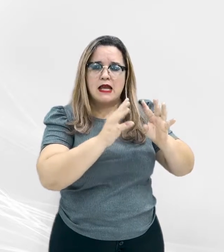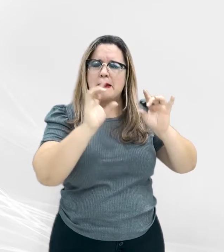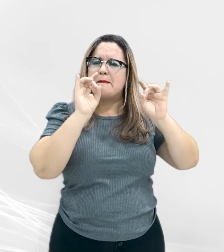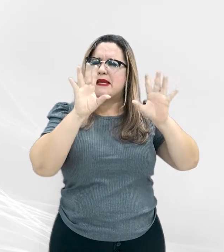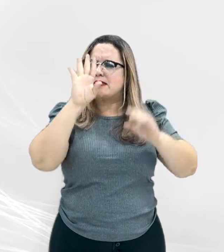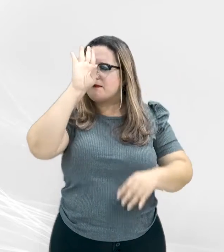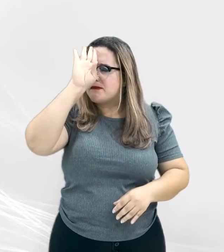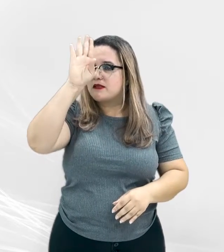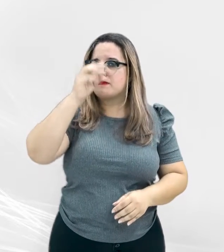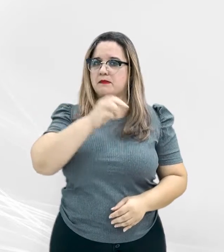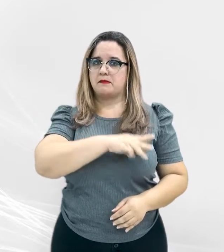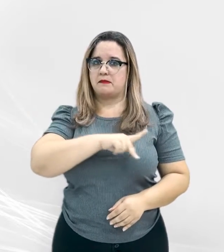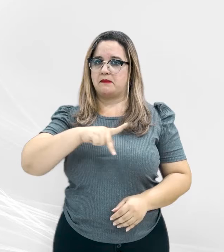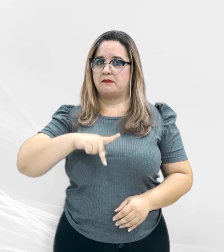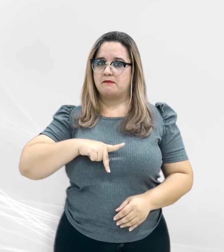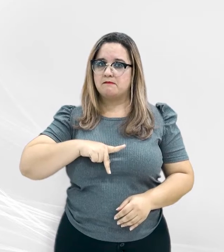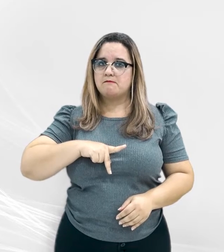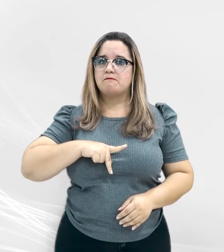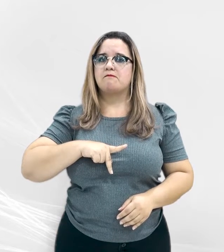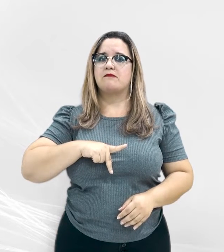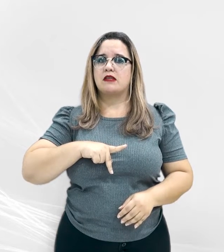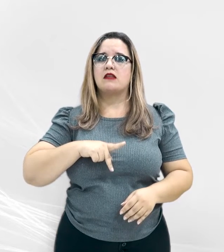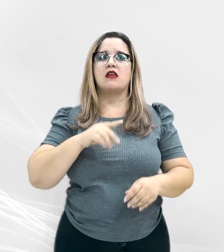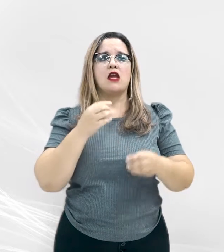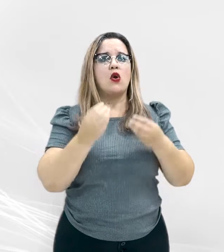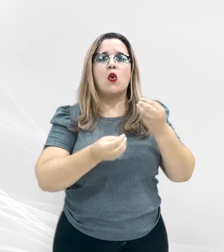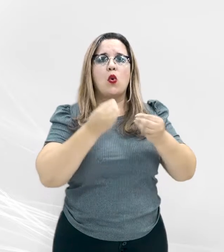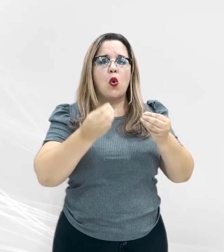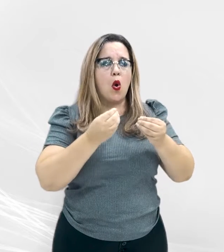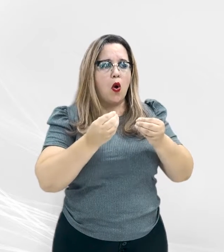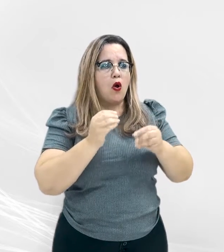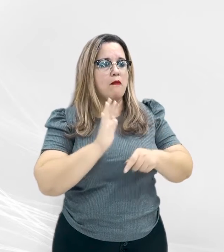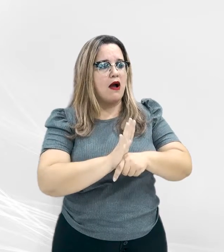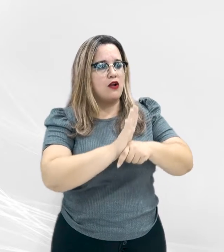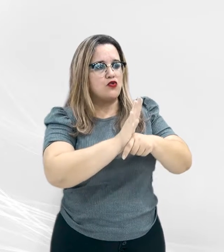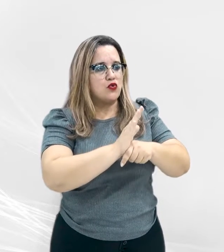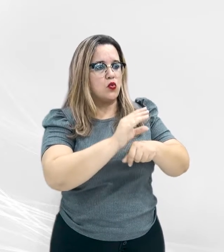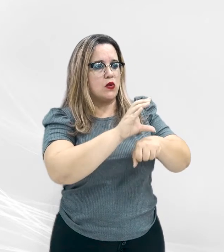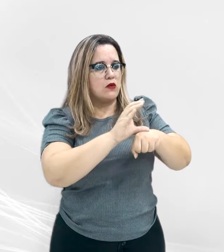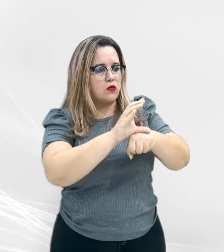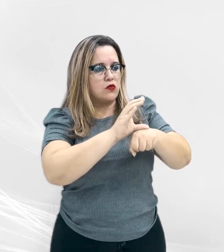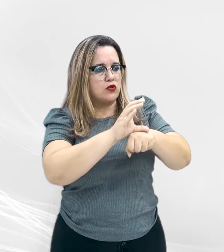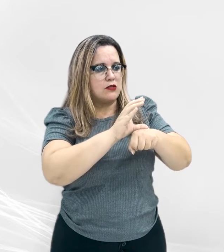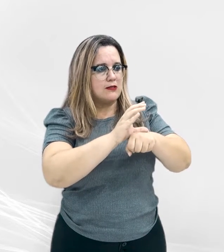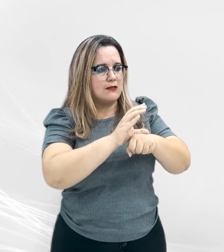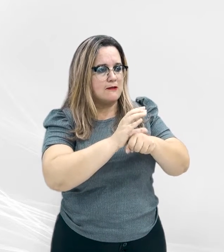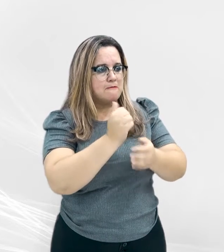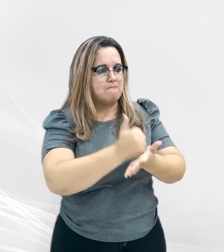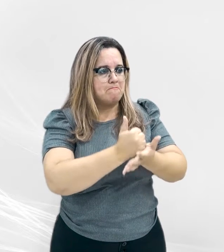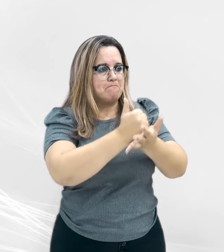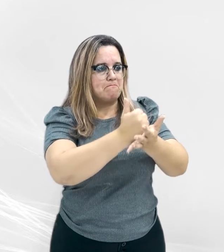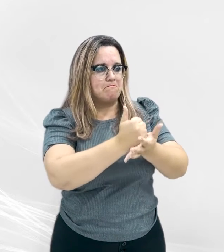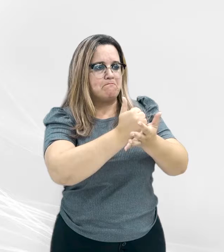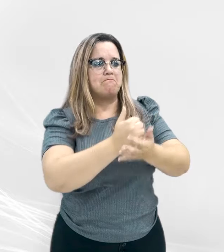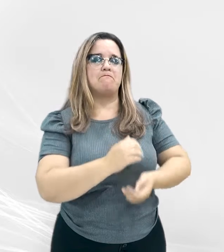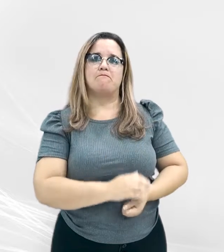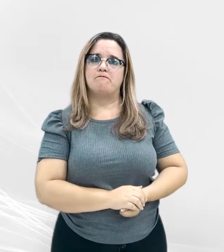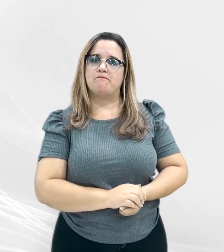Ministério Público, enquanto instituição que detém a incumbência constitucional de salvaguardá-la. Diante disso, o